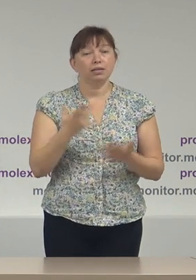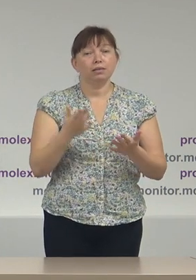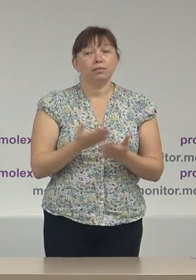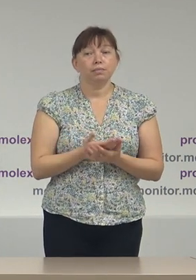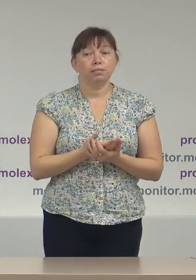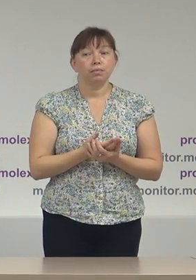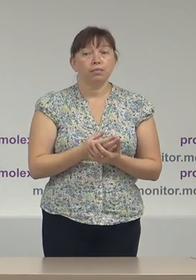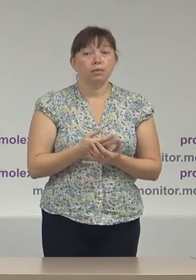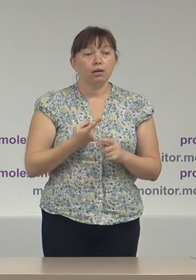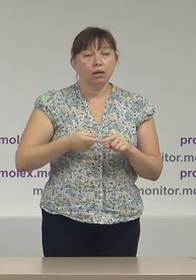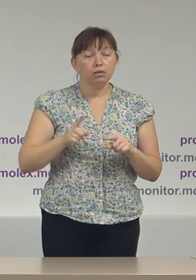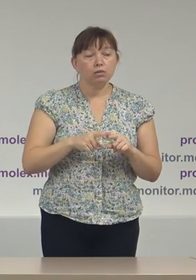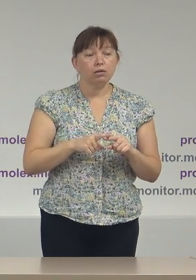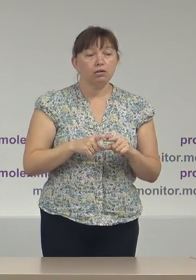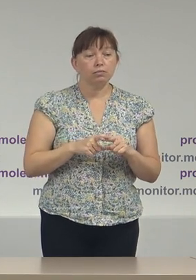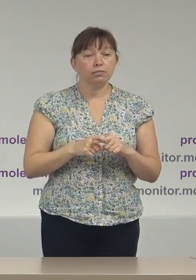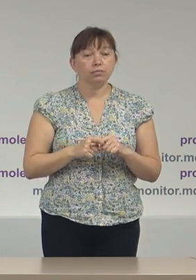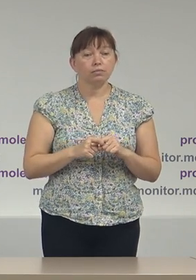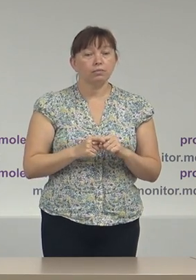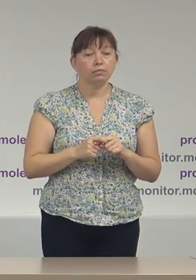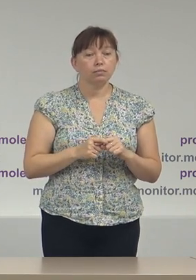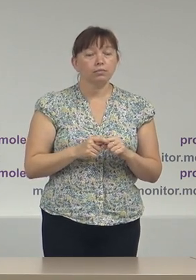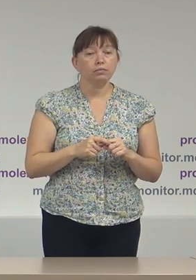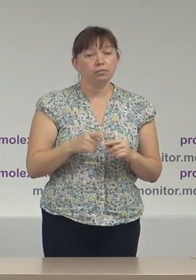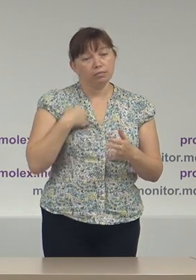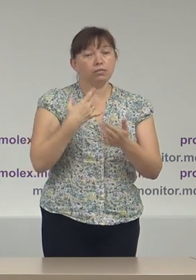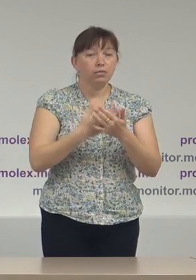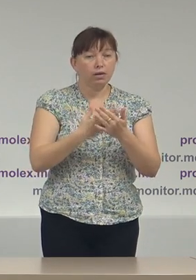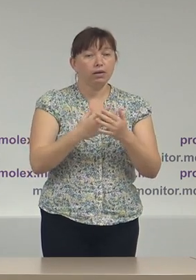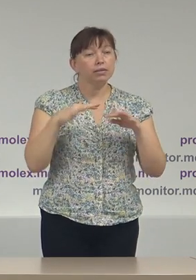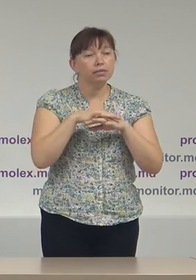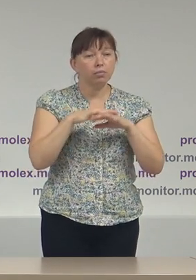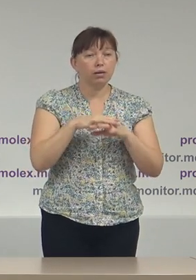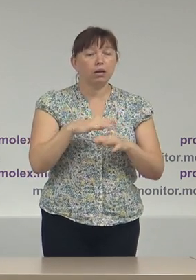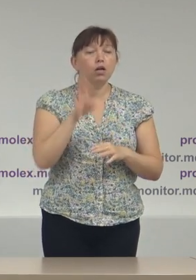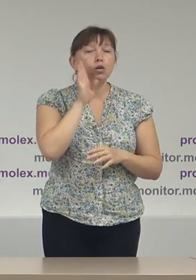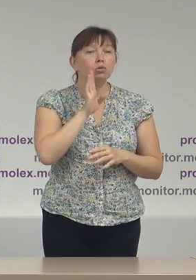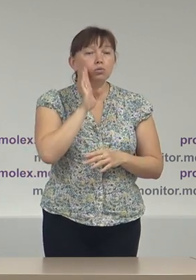ar fi este merele noastre sunt următoarele